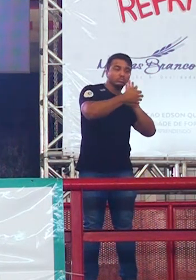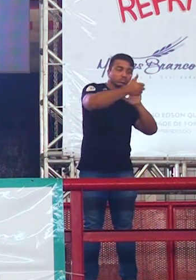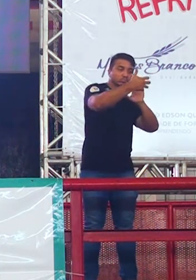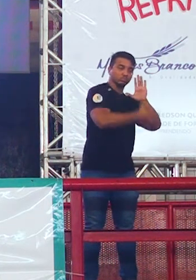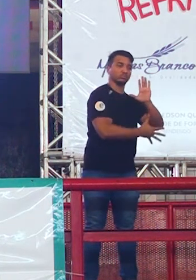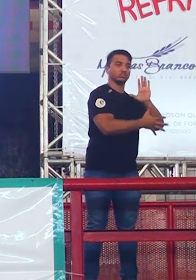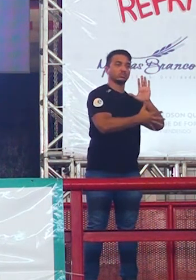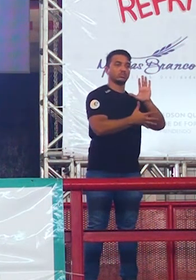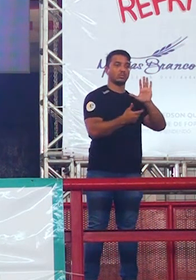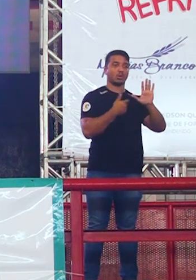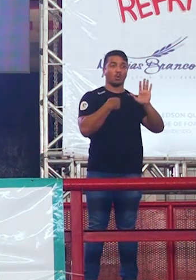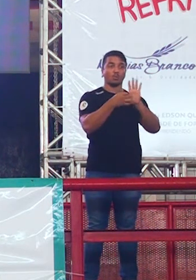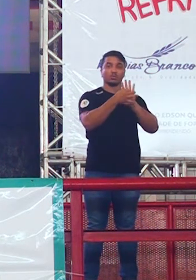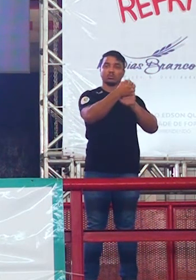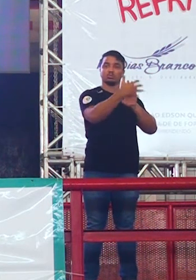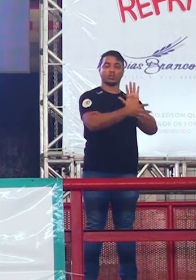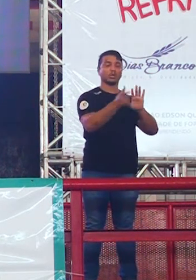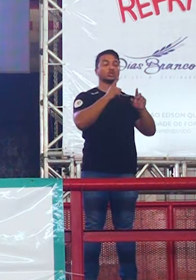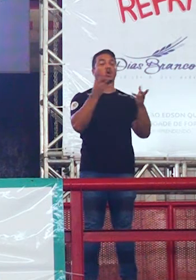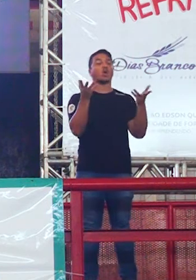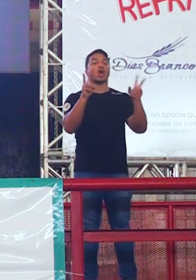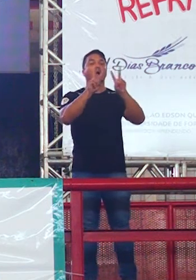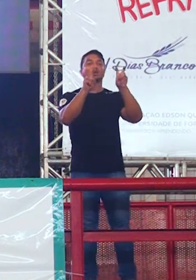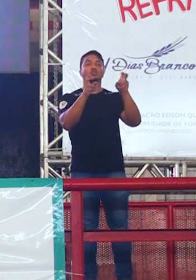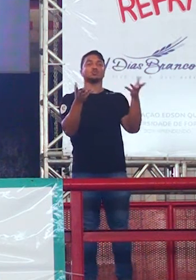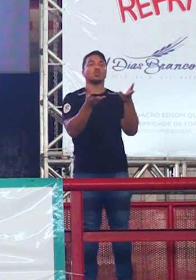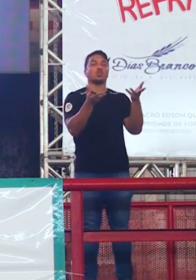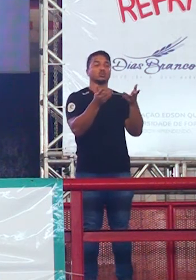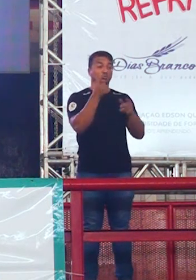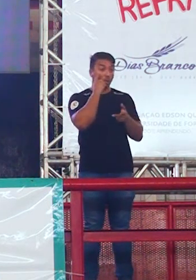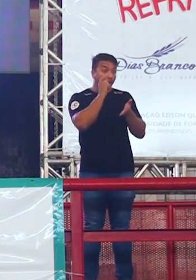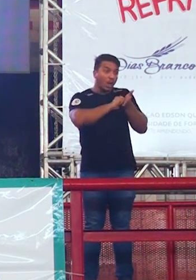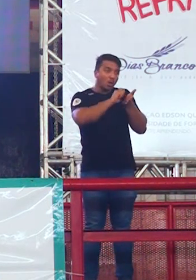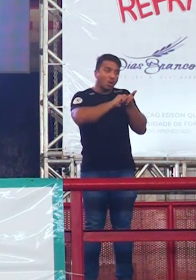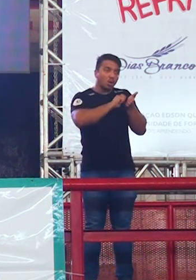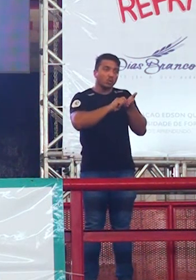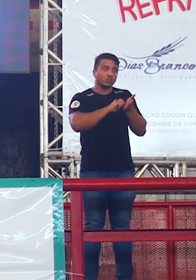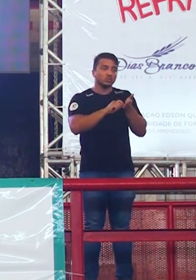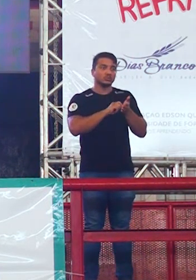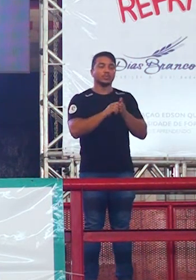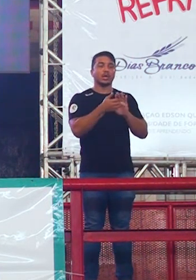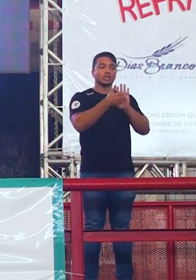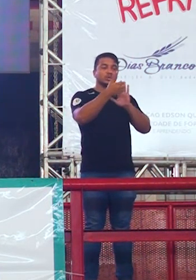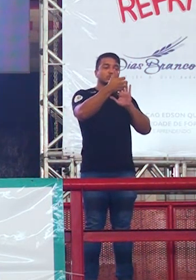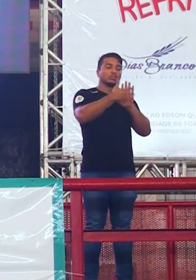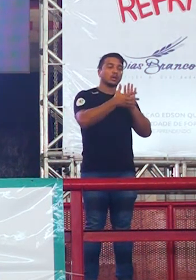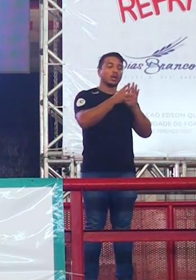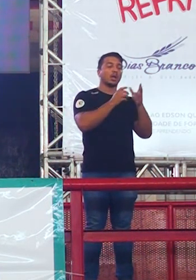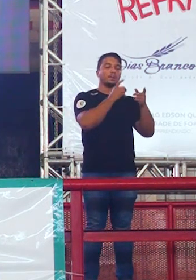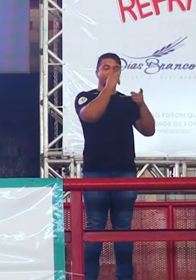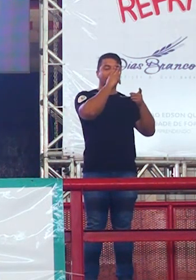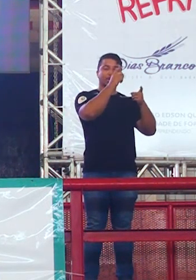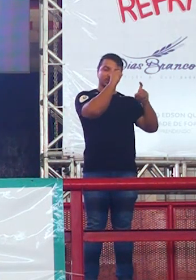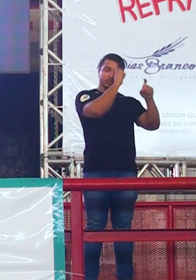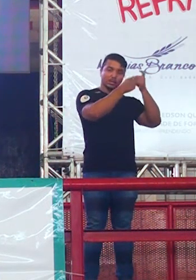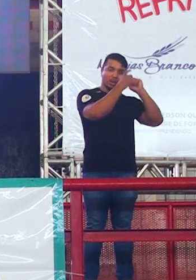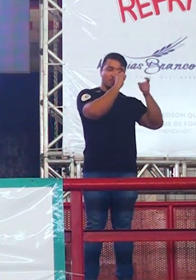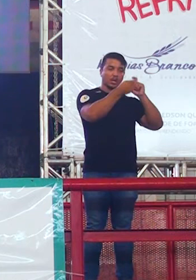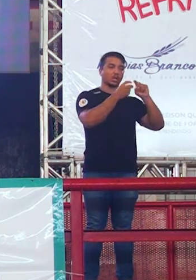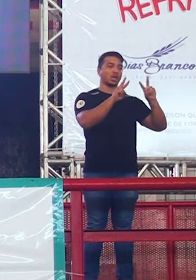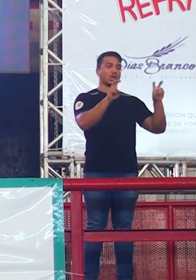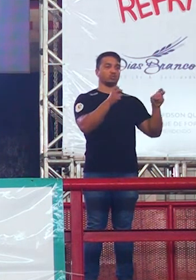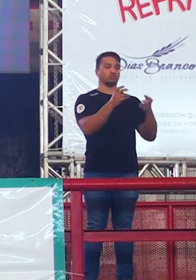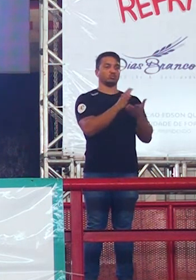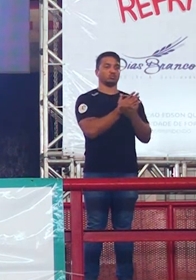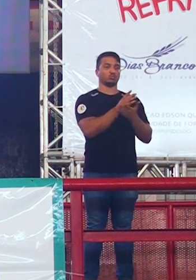um assunto de atualidade. Então, anote aí no cantinho. Dissertar é debater assuntos.